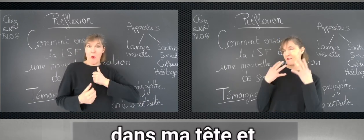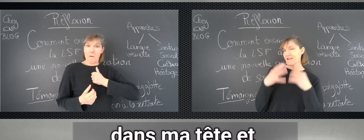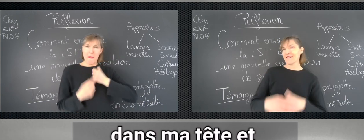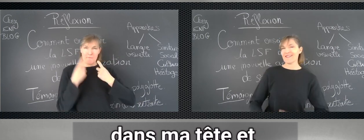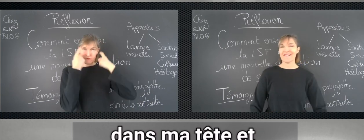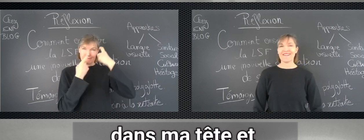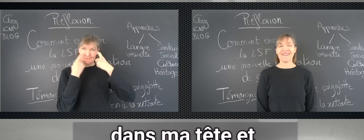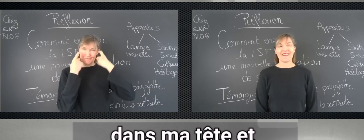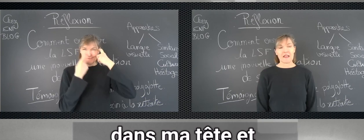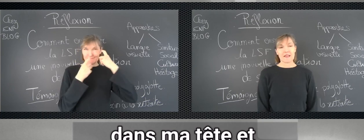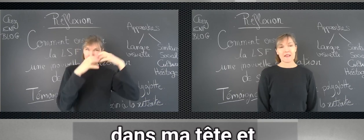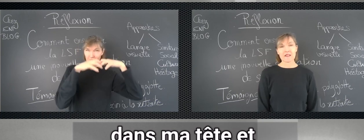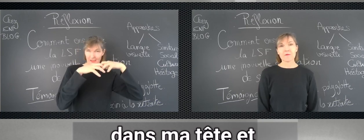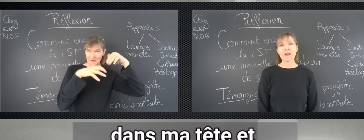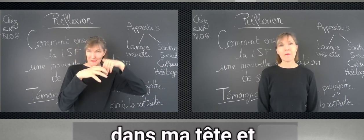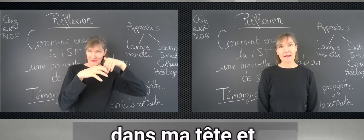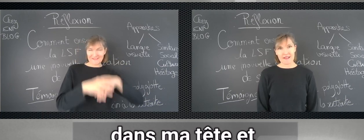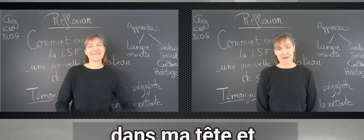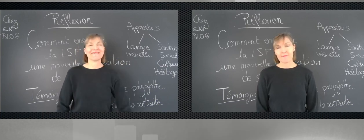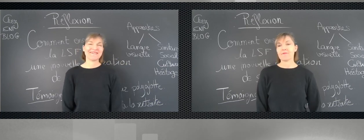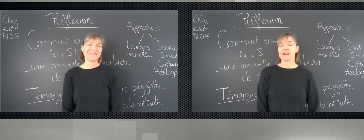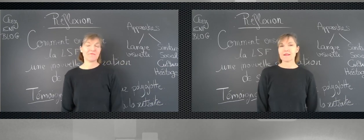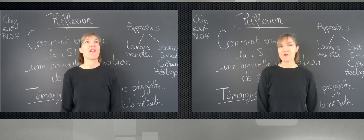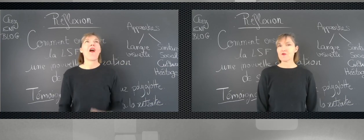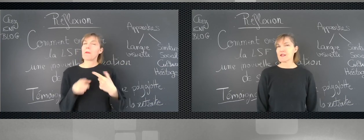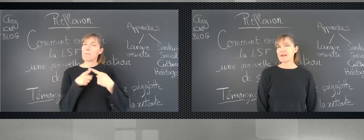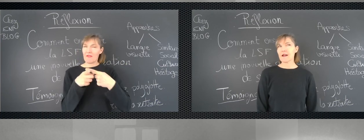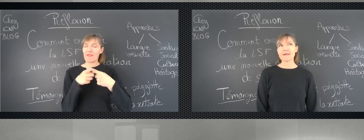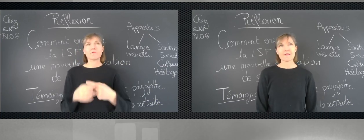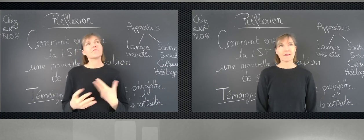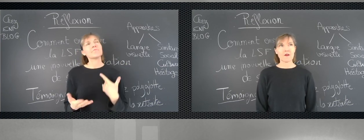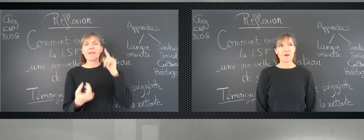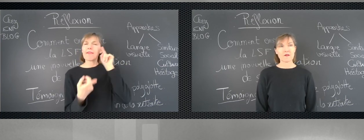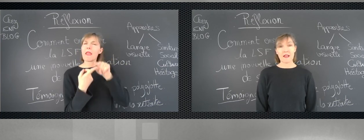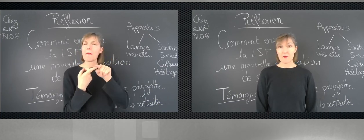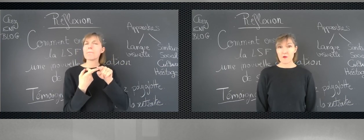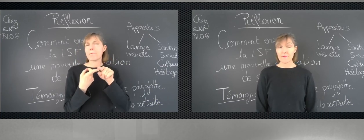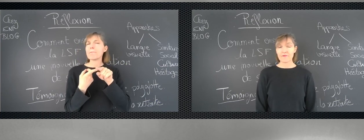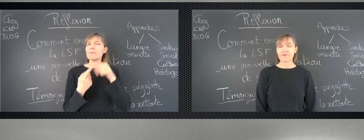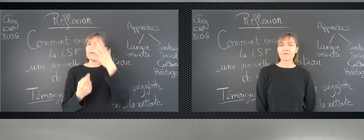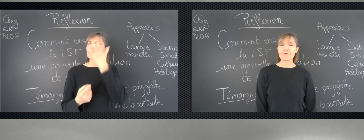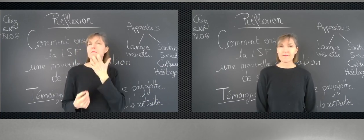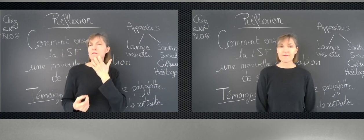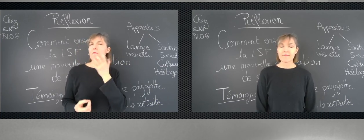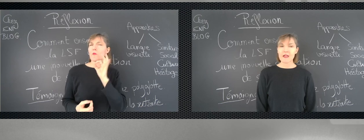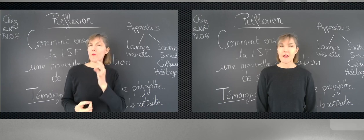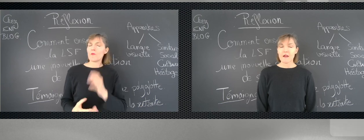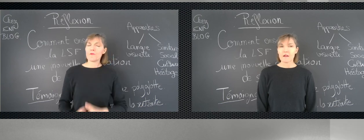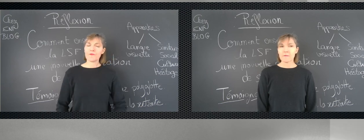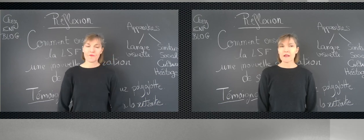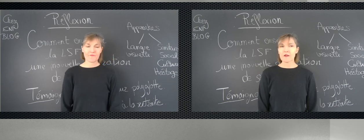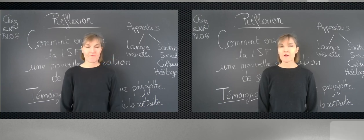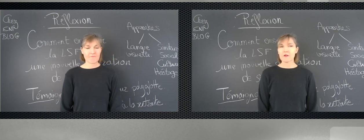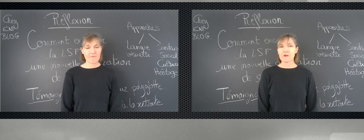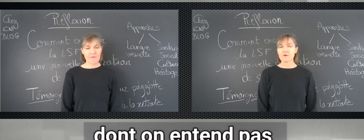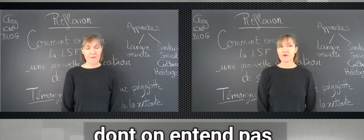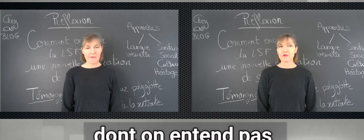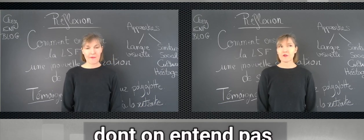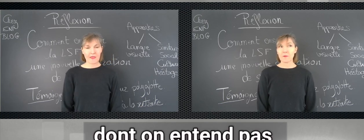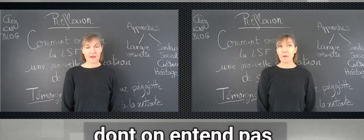et j'aimerais la partager. C'est un sujet assez sérieux, mais dont on n'entend pas